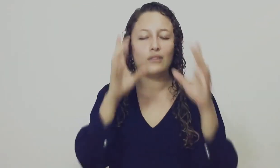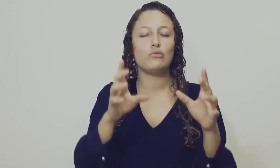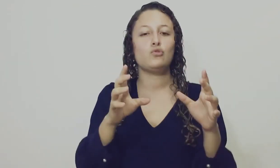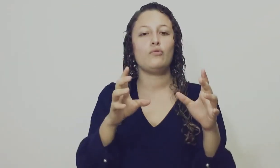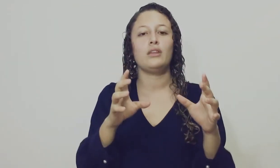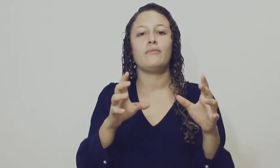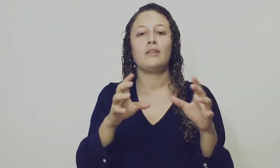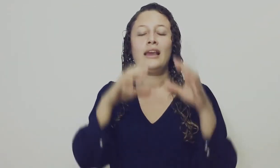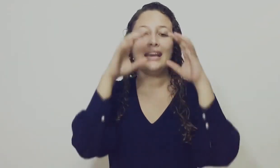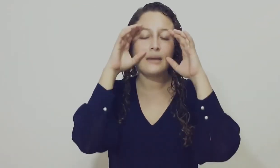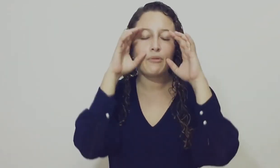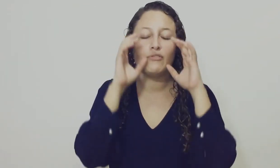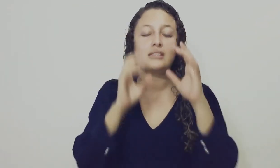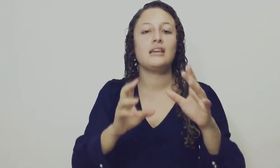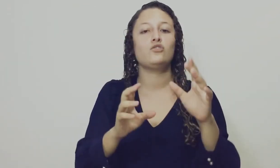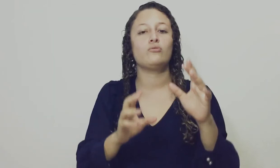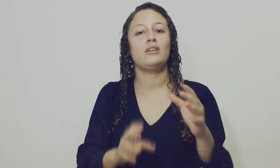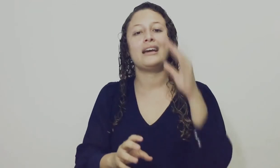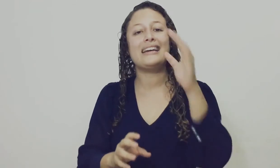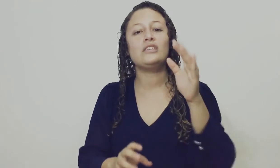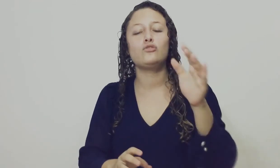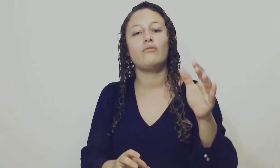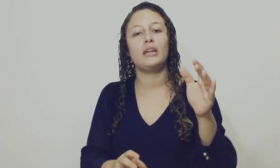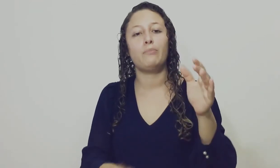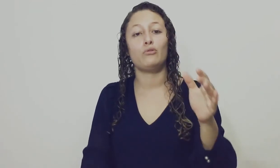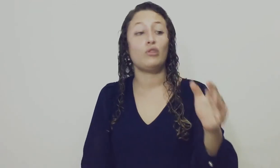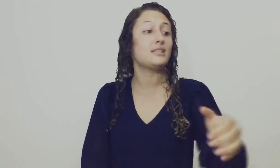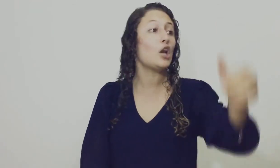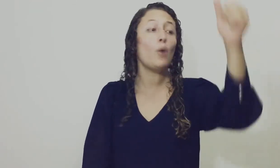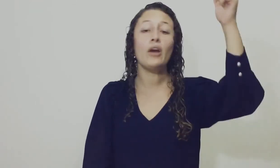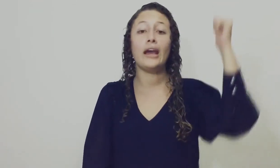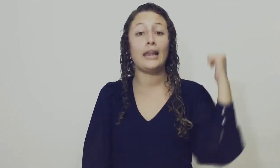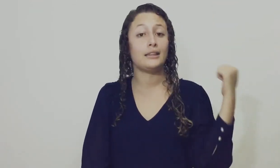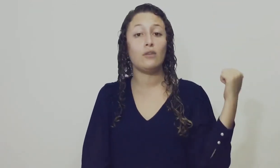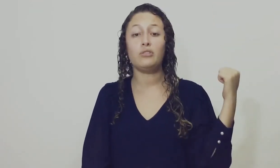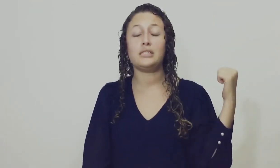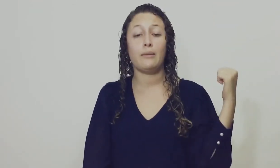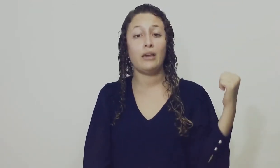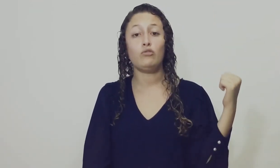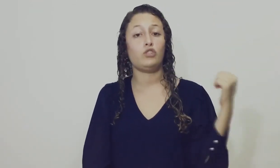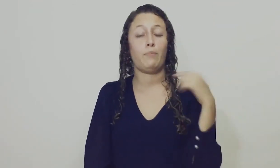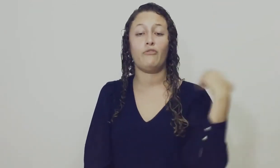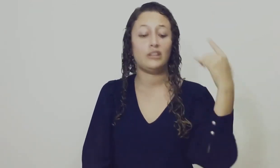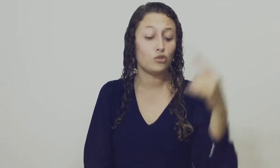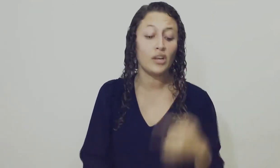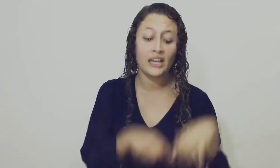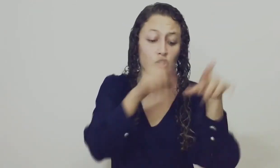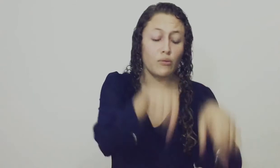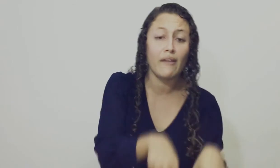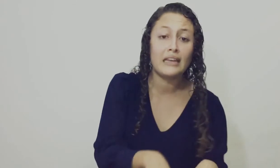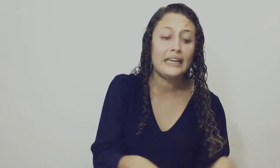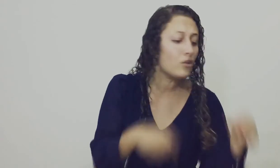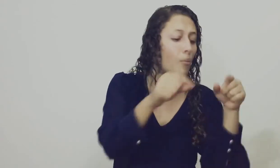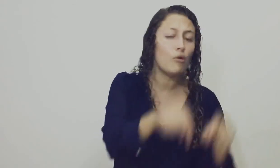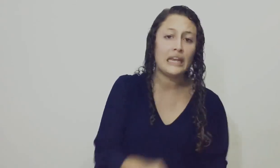pensamiento En su vida Esa profecía Esa vida Cristo viene pronto Y así como En el antiguo Testamento Se profetizó Que